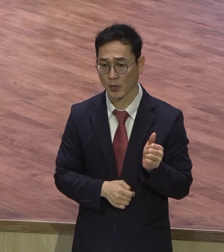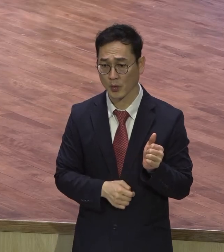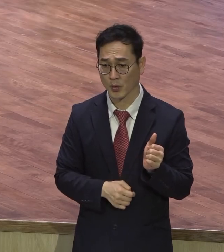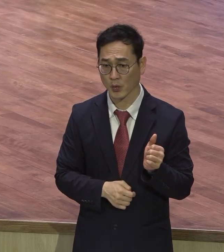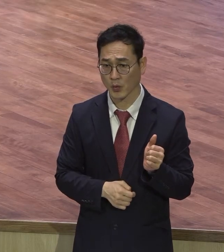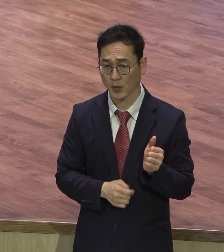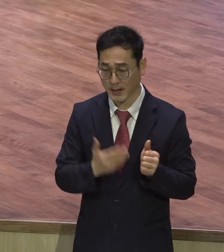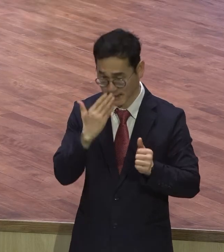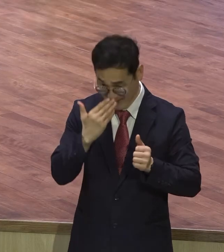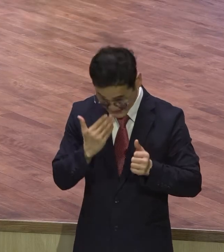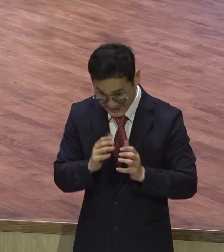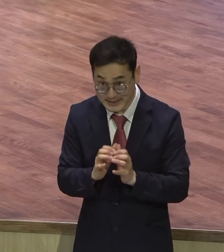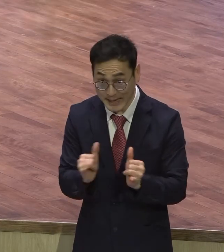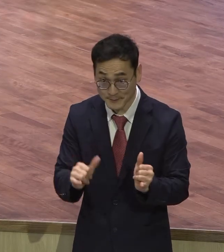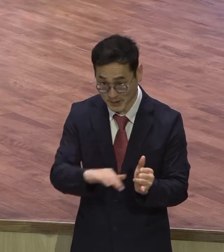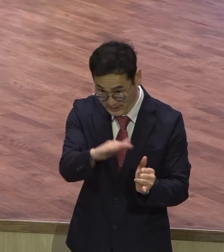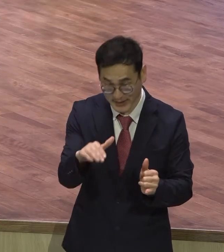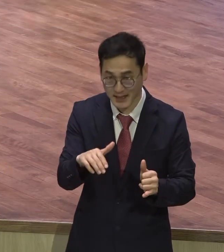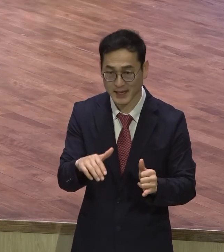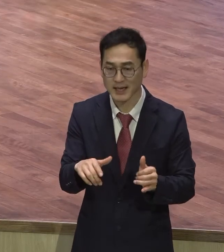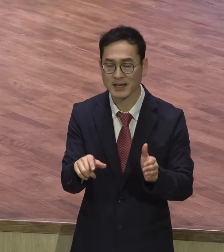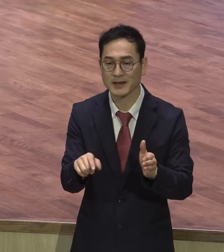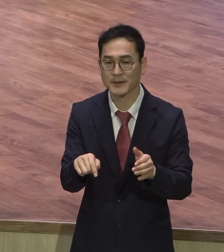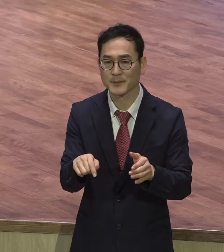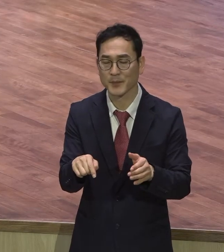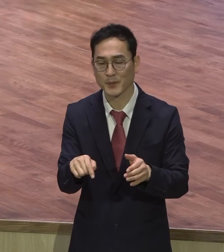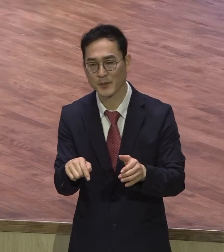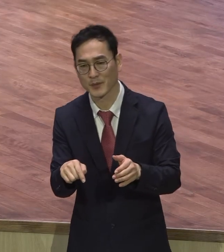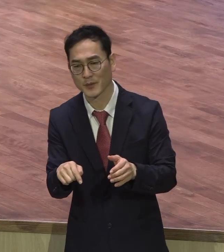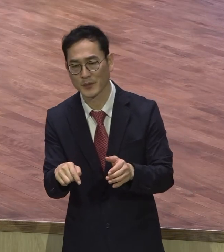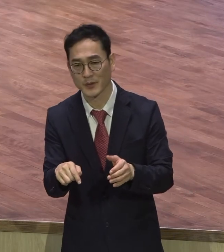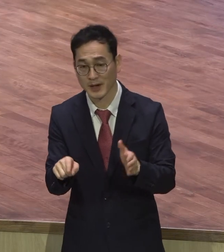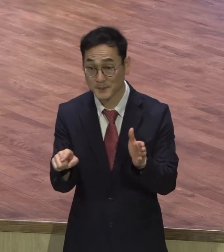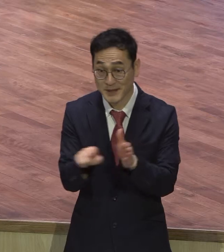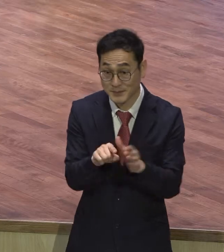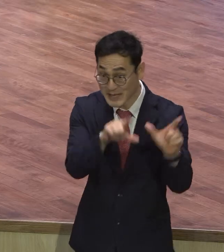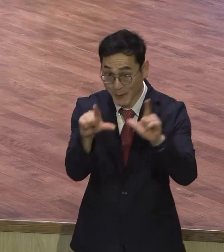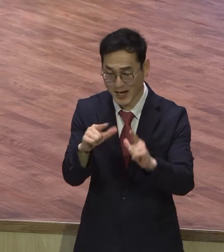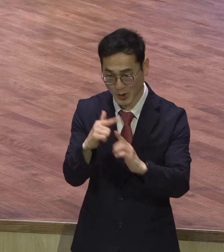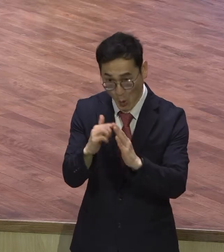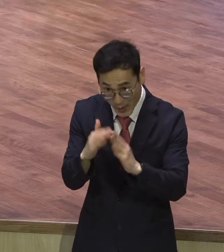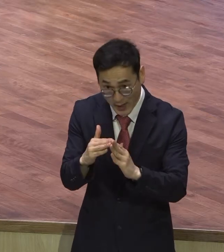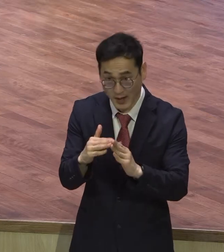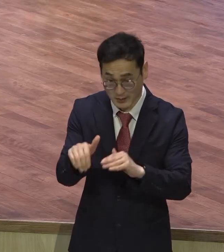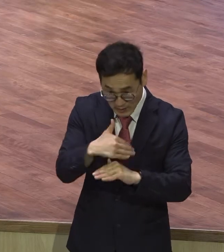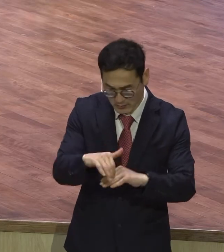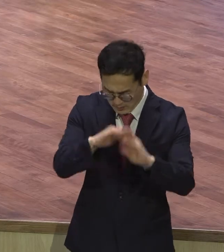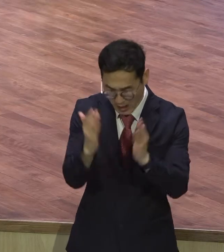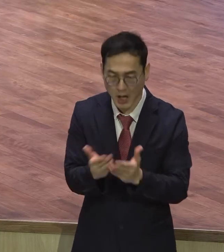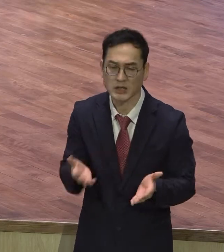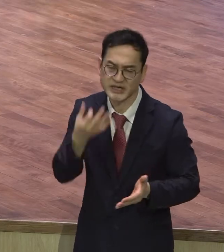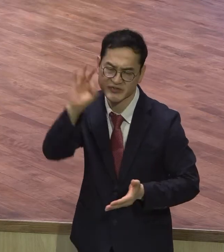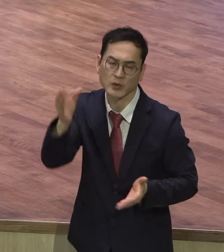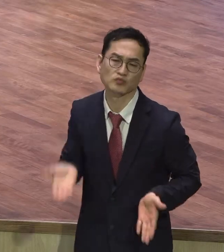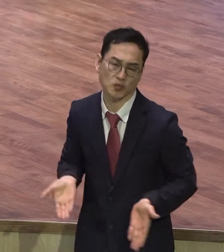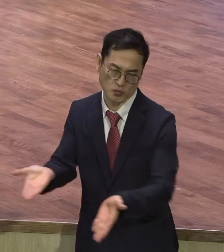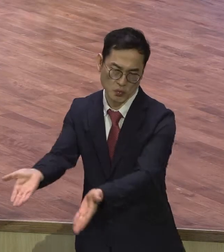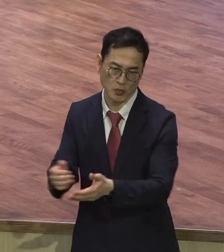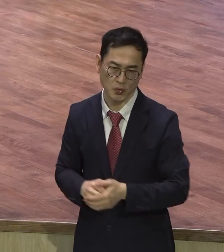유대인들의 종교생활을 하는 거 유대인들의 이거 다 인정을 해줬어요. 특별히 이 백부장은요. 당시에 물건 취급받고